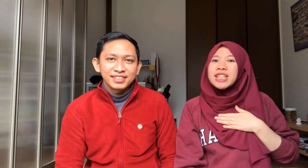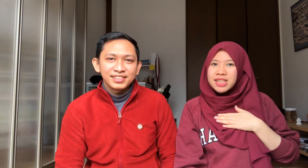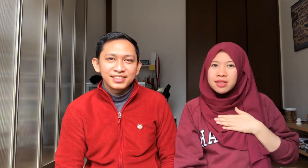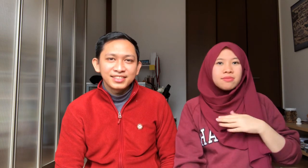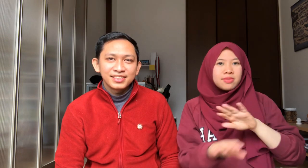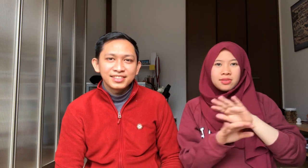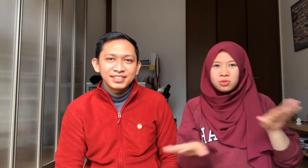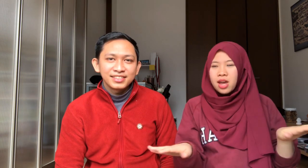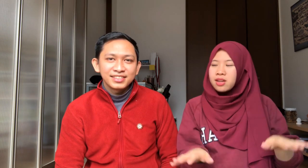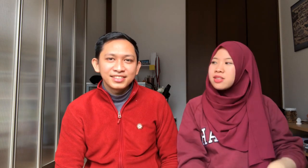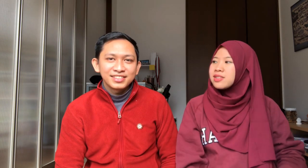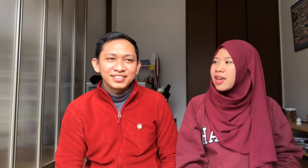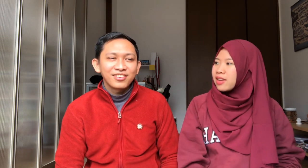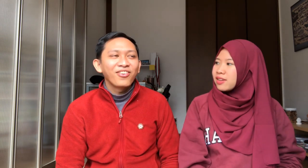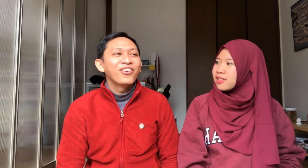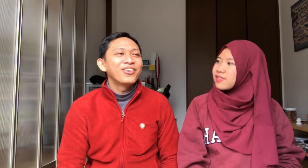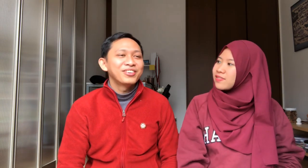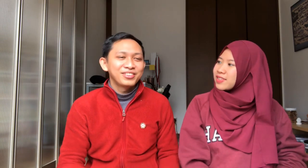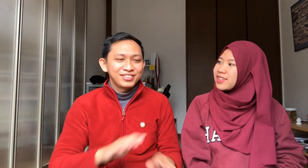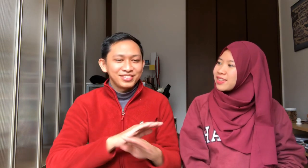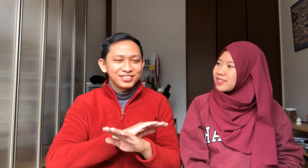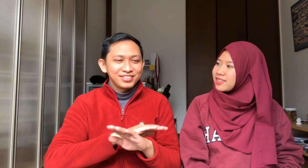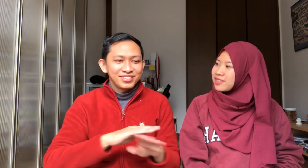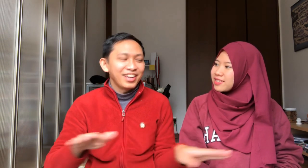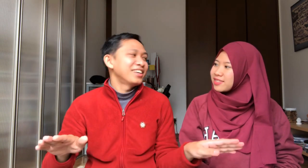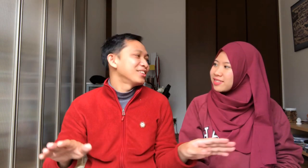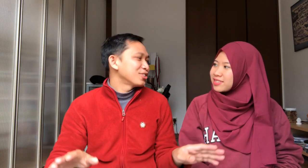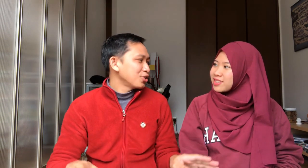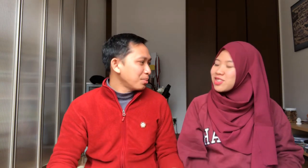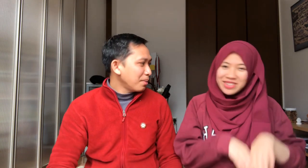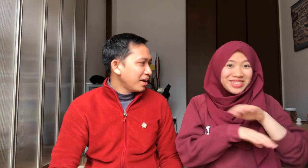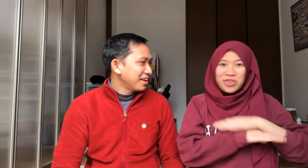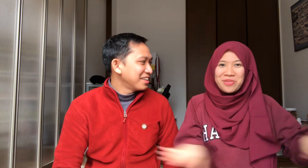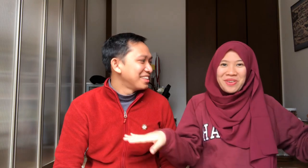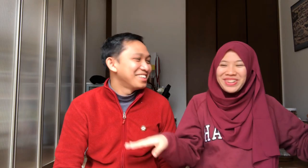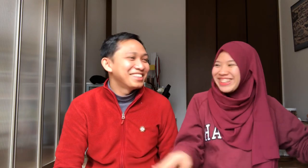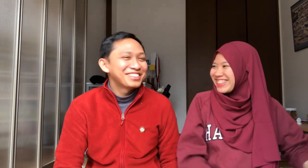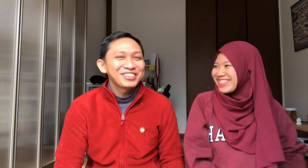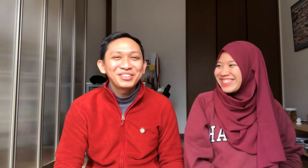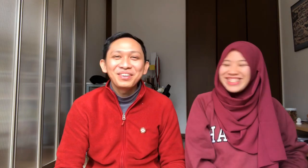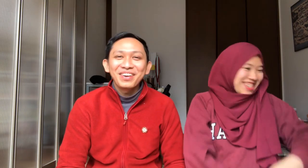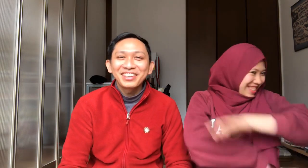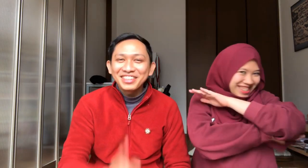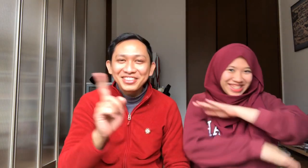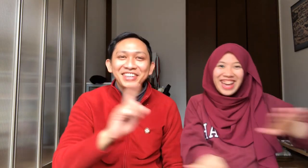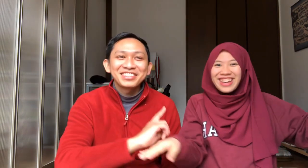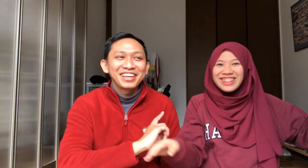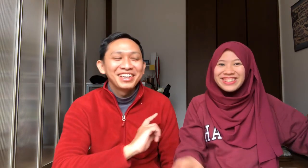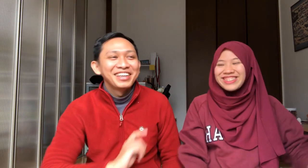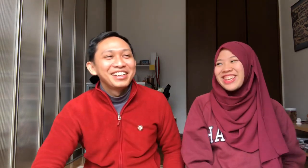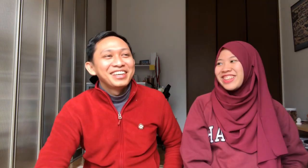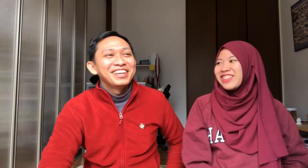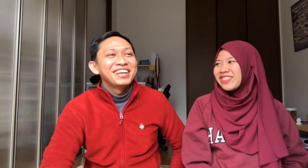Jind Udah Selesai Oh Sudah Selama mama Selama mama Gita aja Begitu